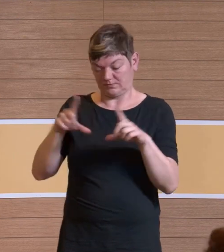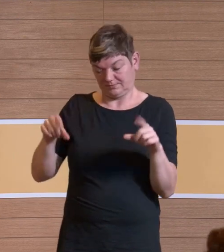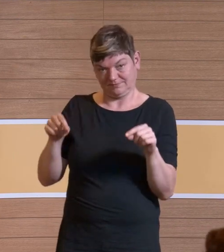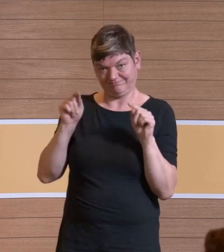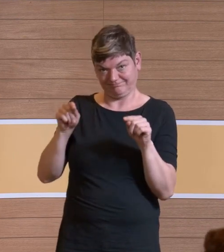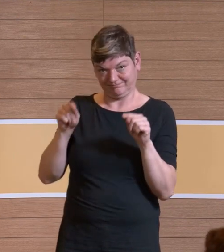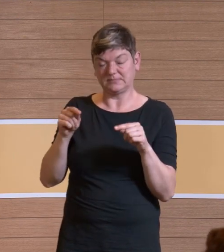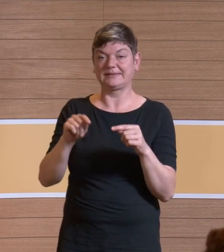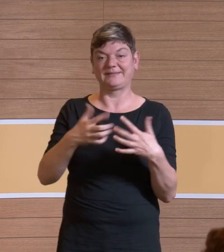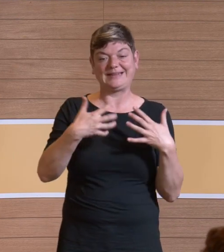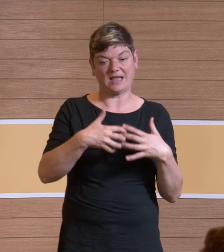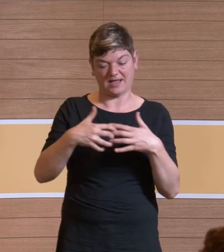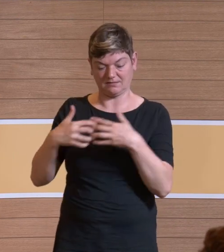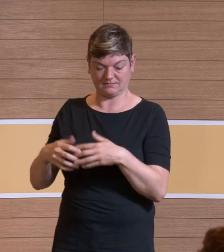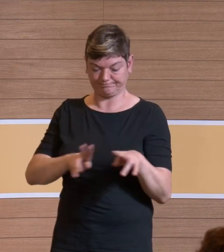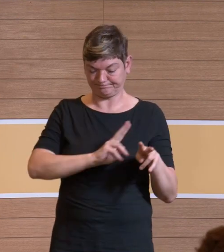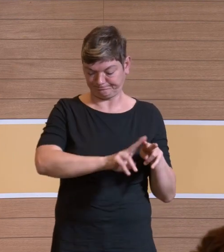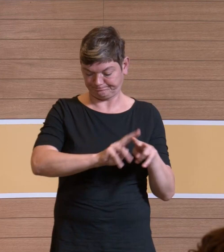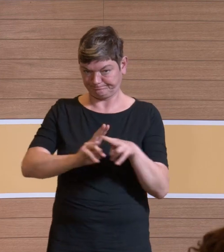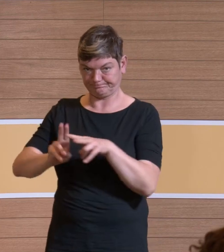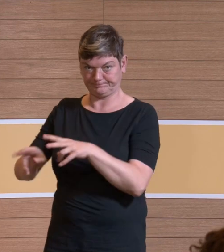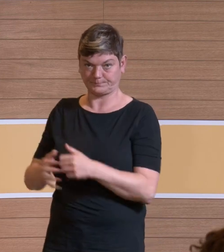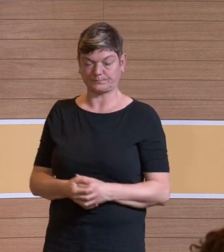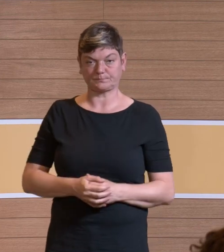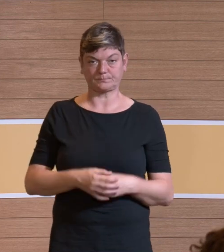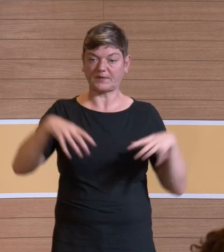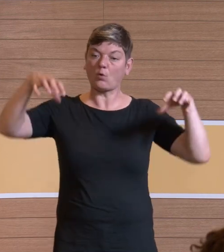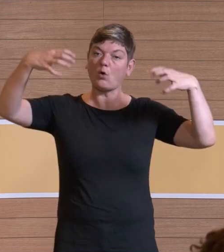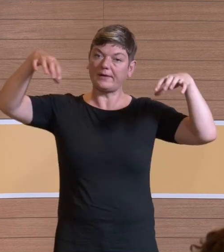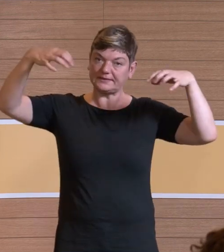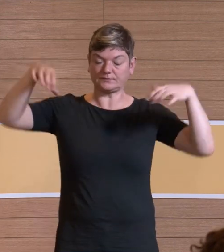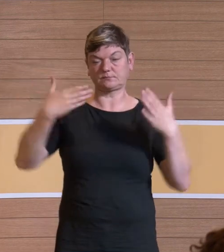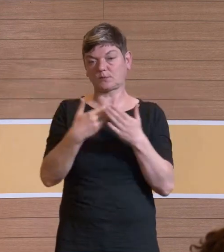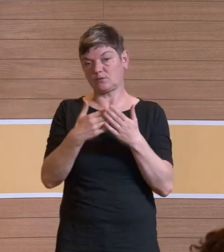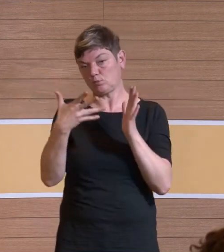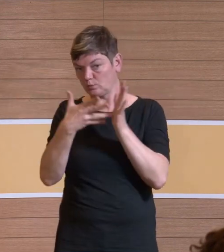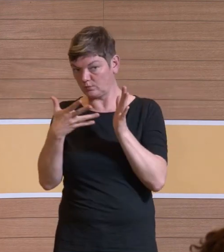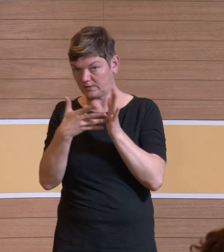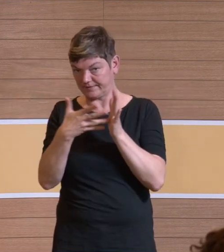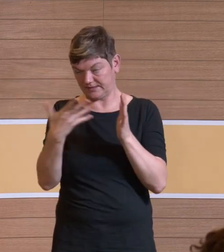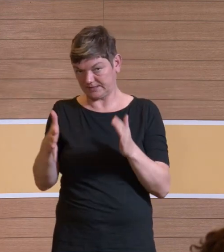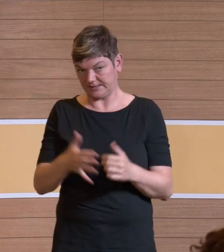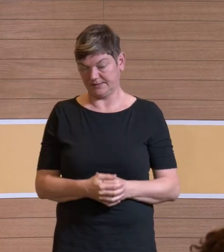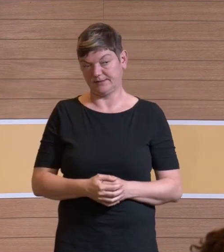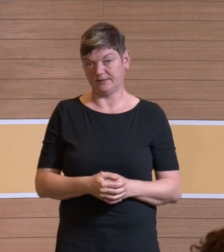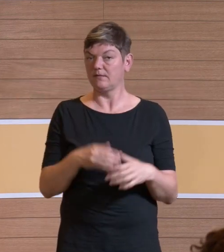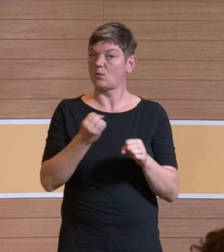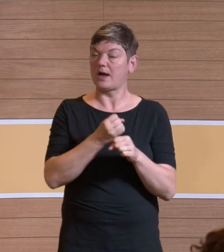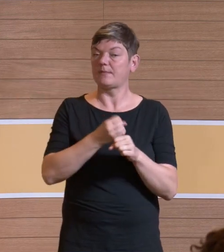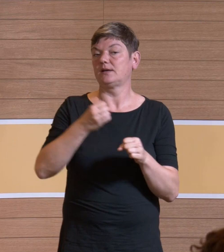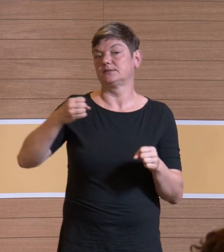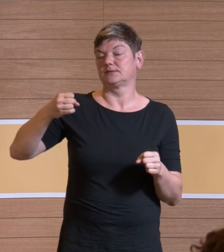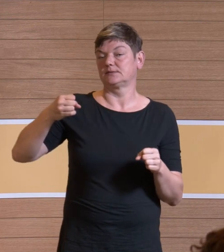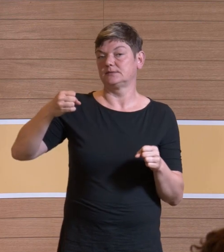einfach auf die Geräte, da muss man ansetzen. Wir haben dann auch bei den Leuchten dann direkt geguckt. Wir haben da einfach die Arbeitsposition,